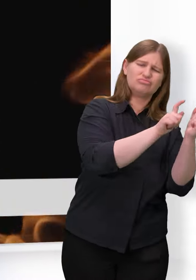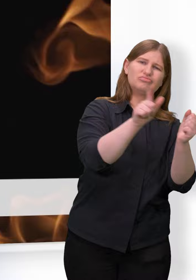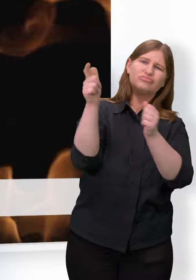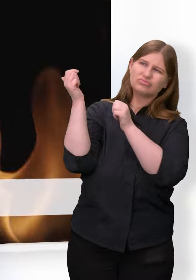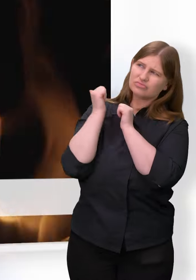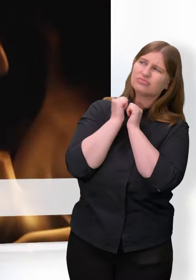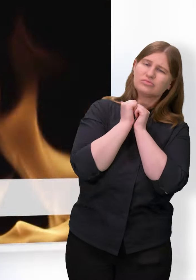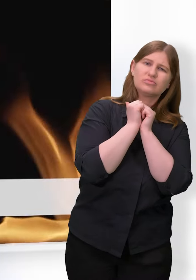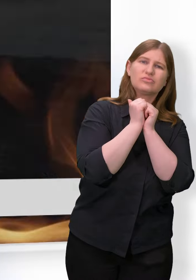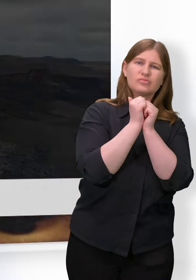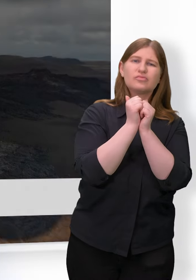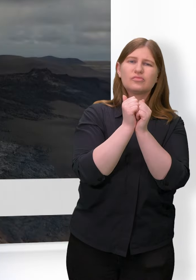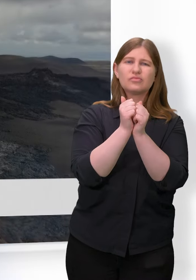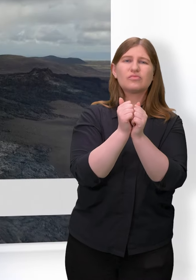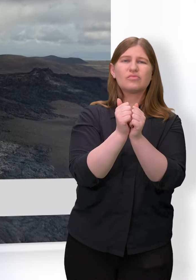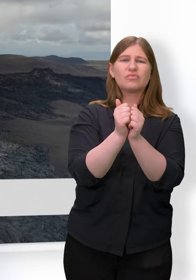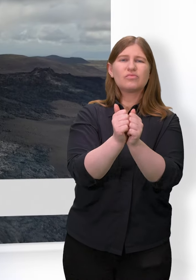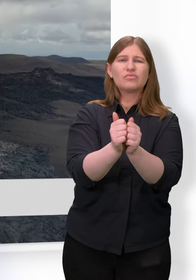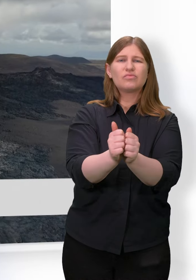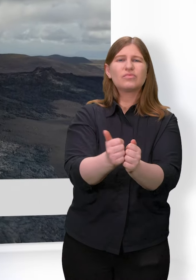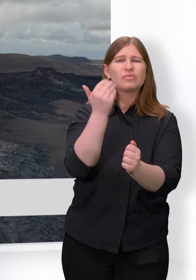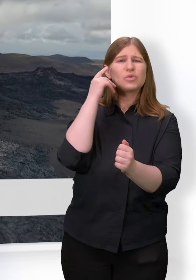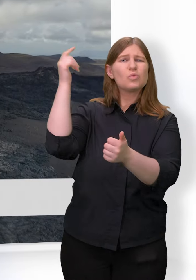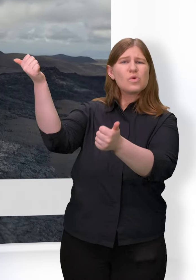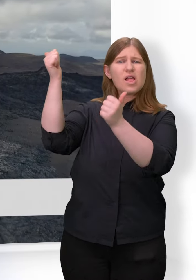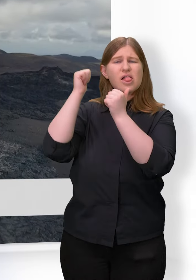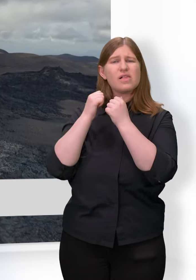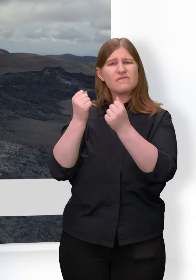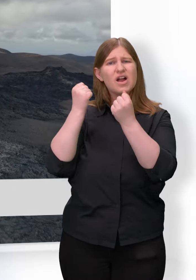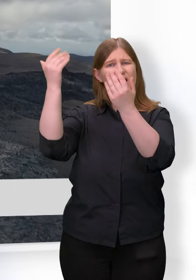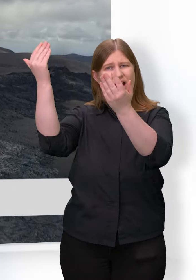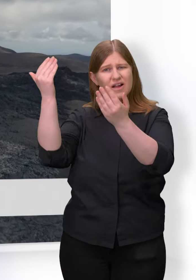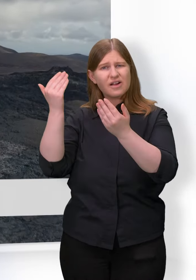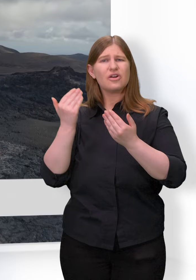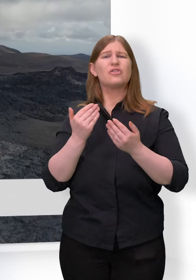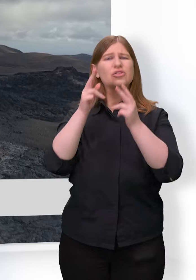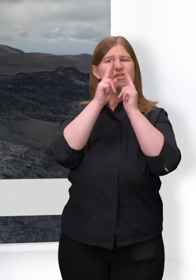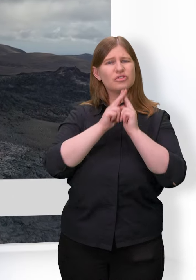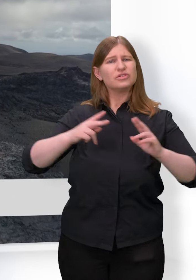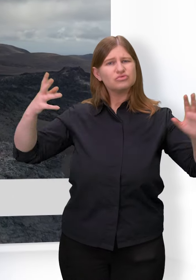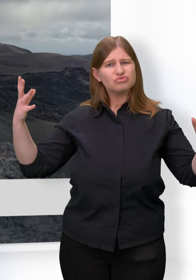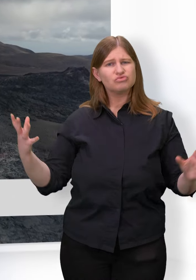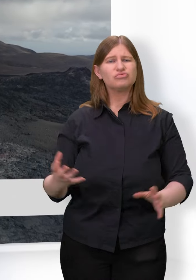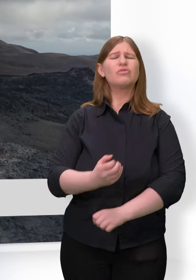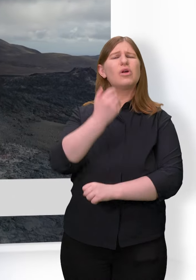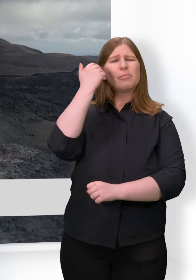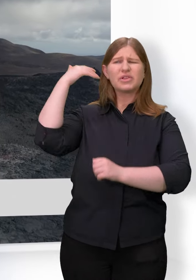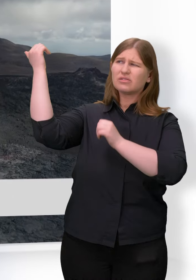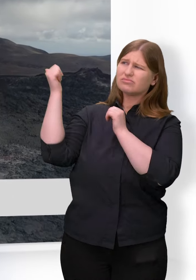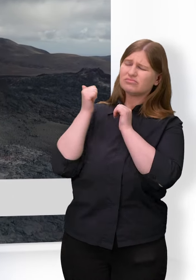Bösen, sei Hilfe, sei Kraft, die Frieden schafft, sei in